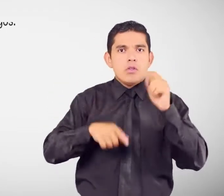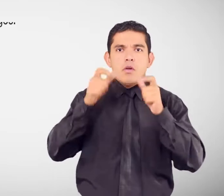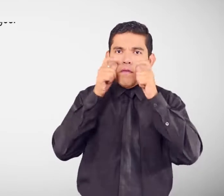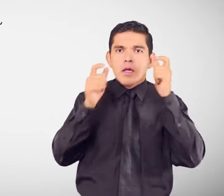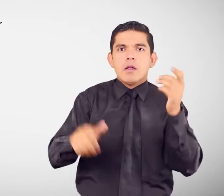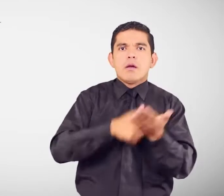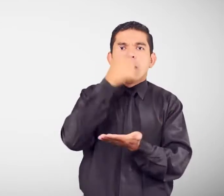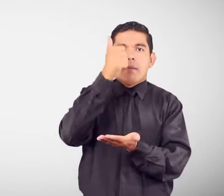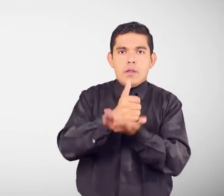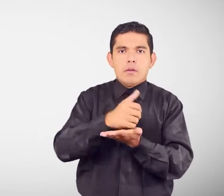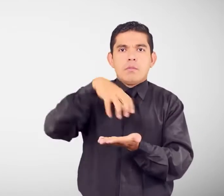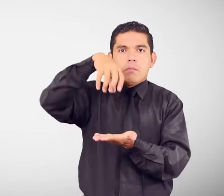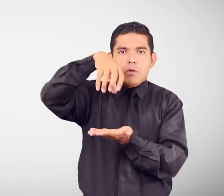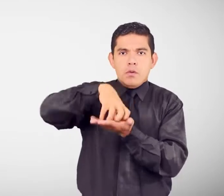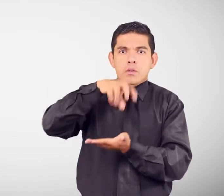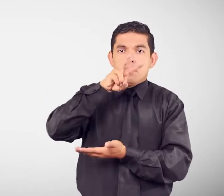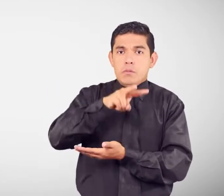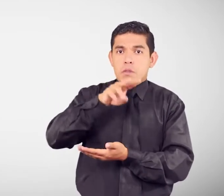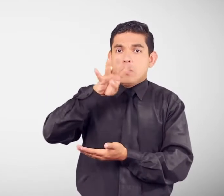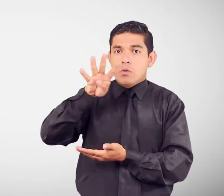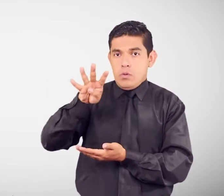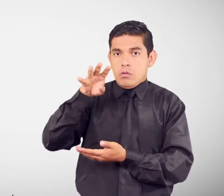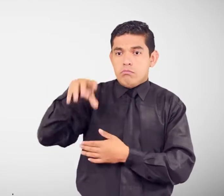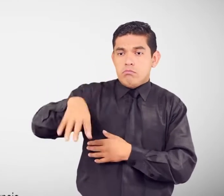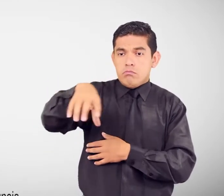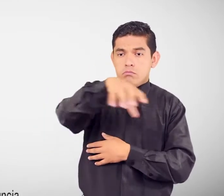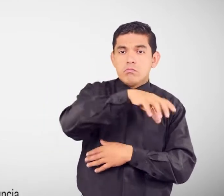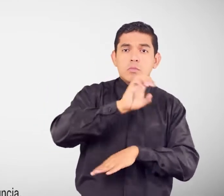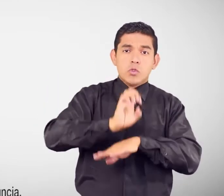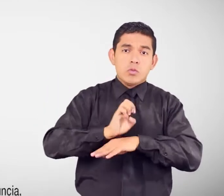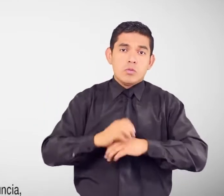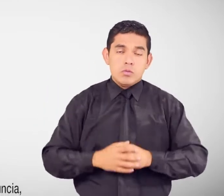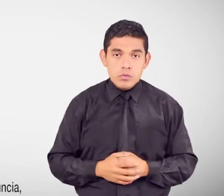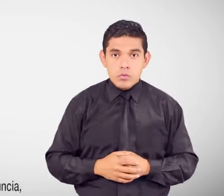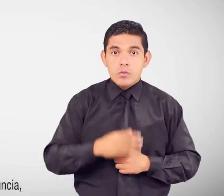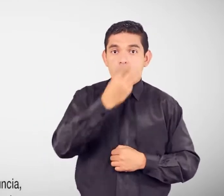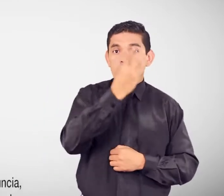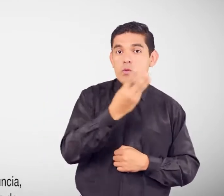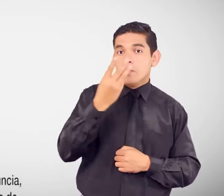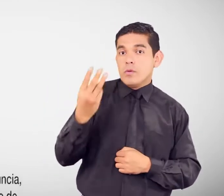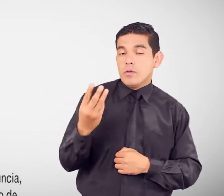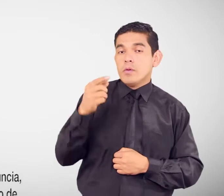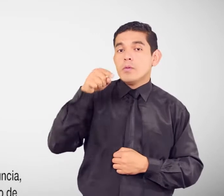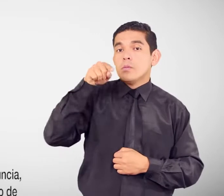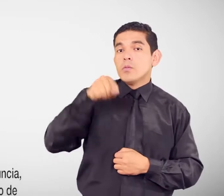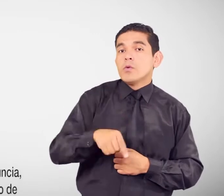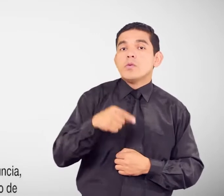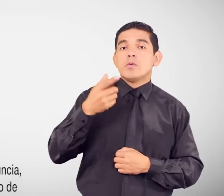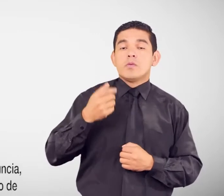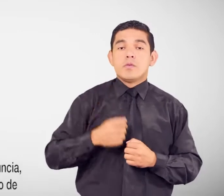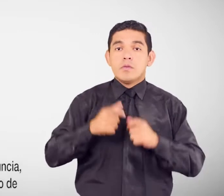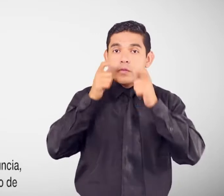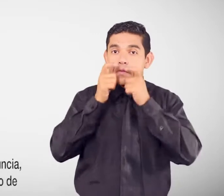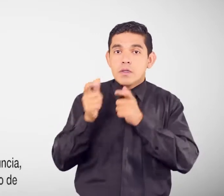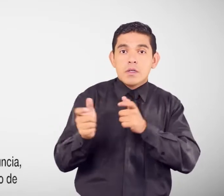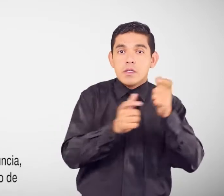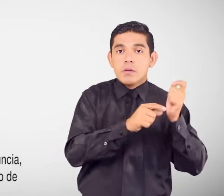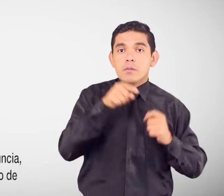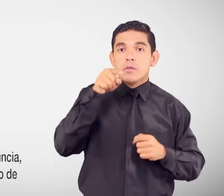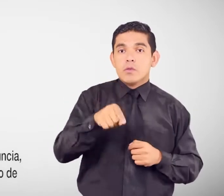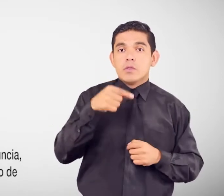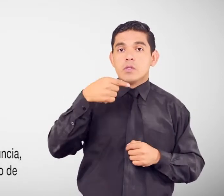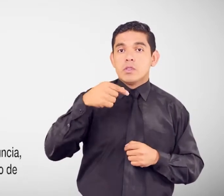capitales provinciales De las 24 provincias del país Página web www.fiscalia